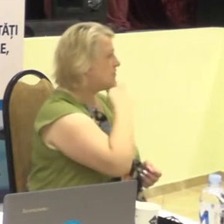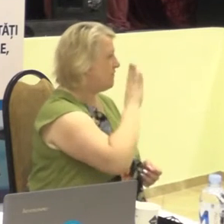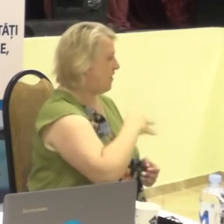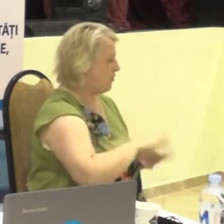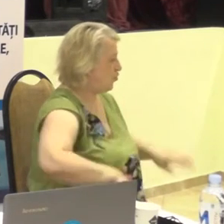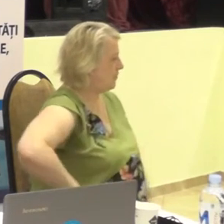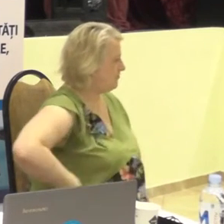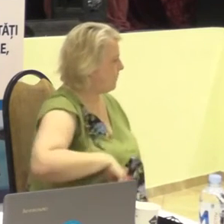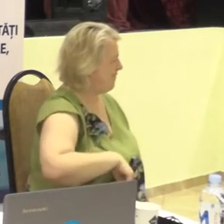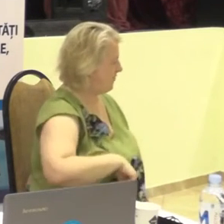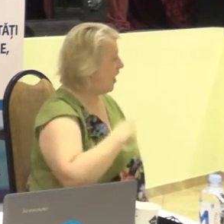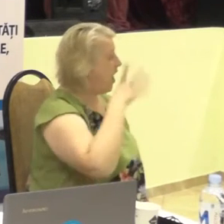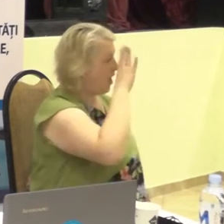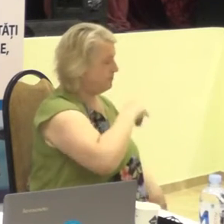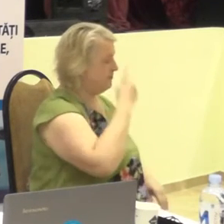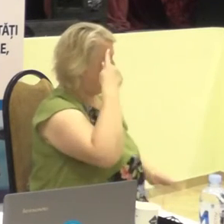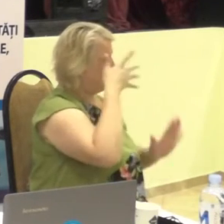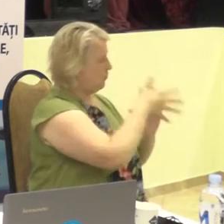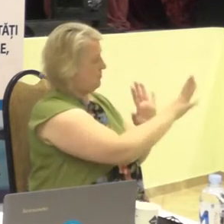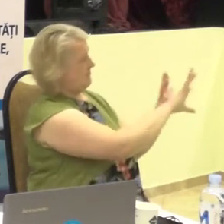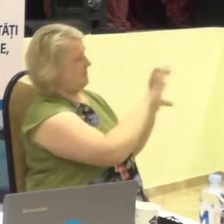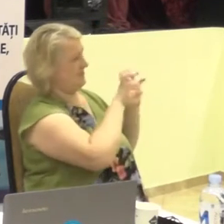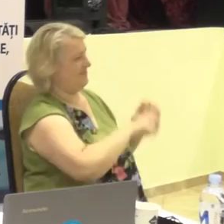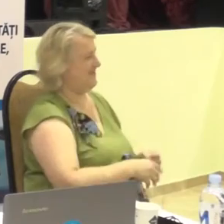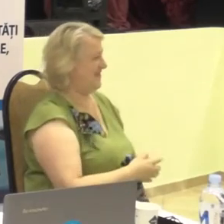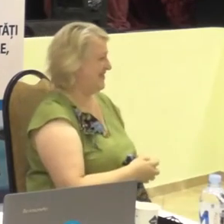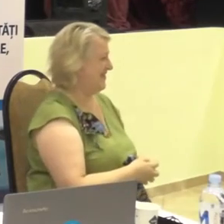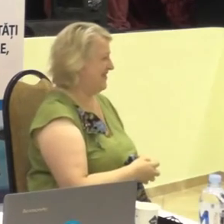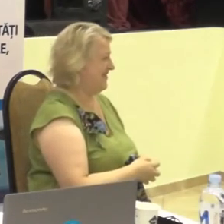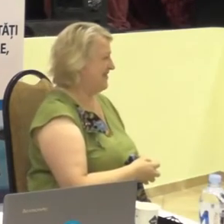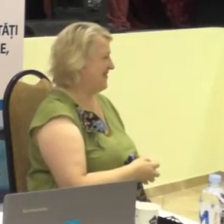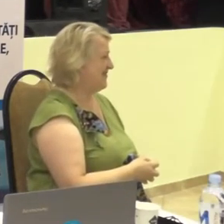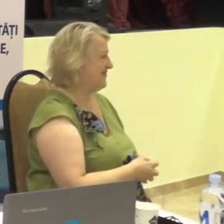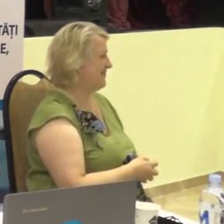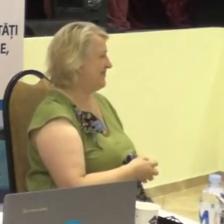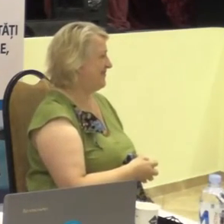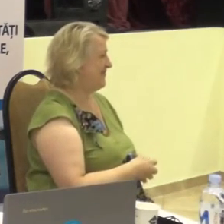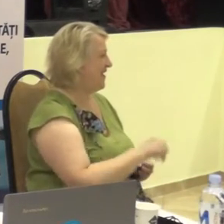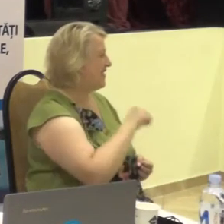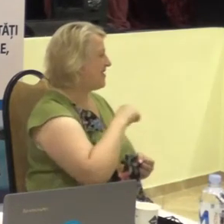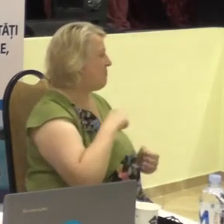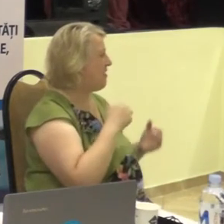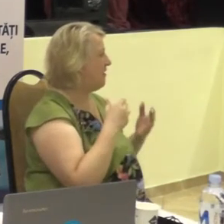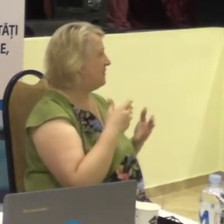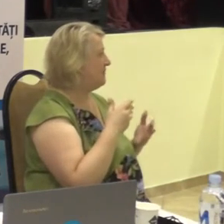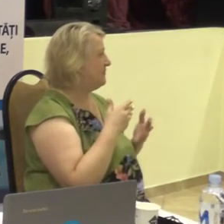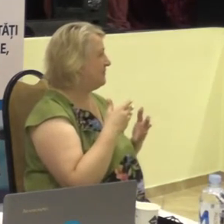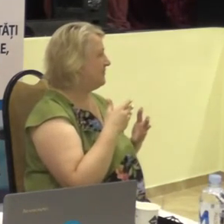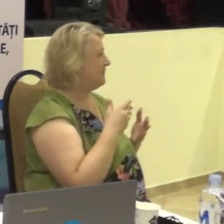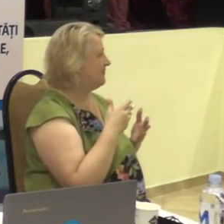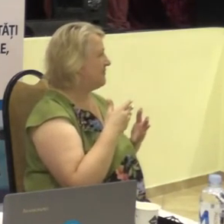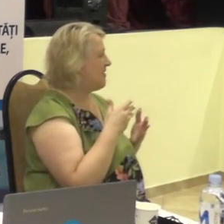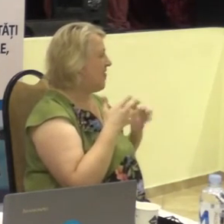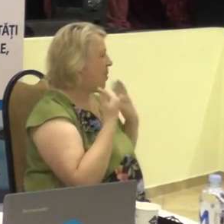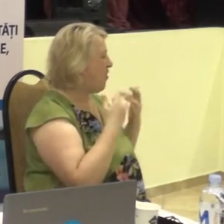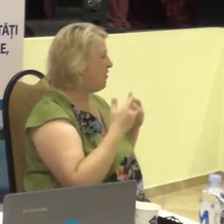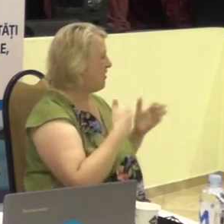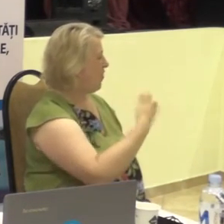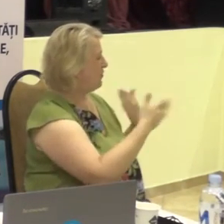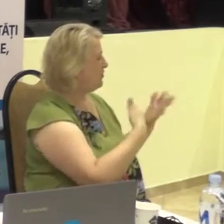mai subtilă comunicare gestică este cea